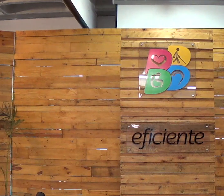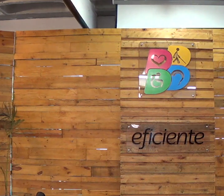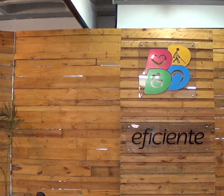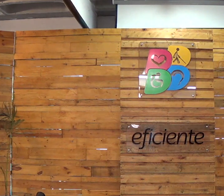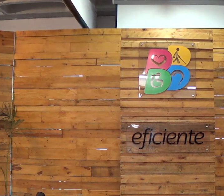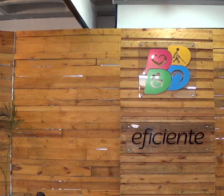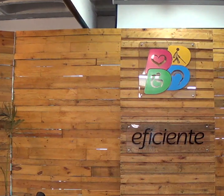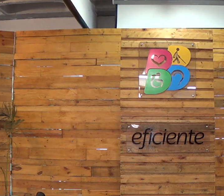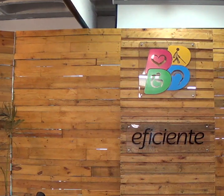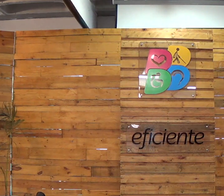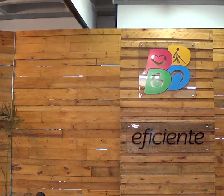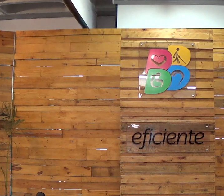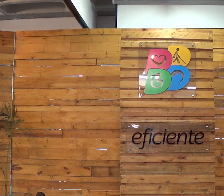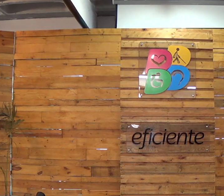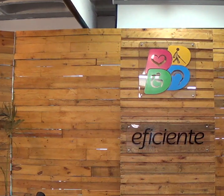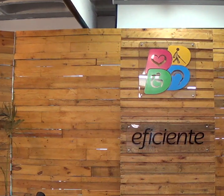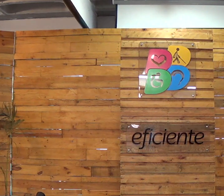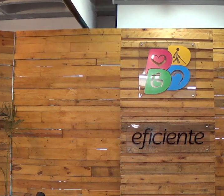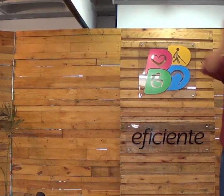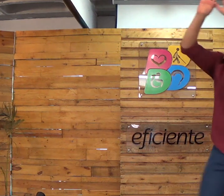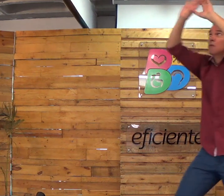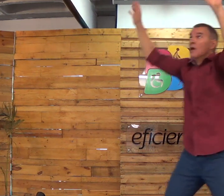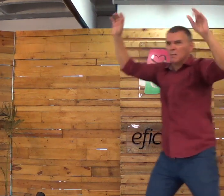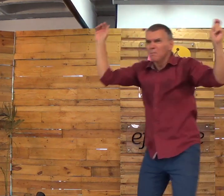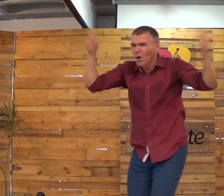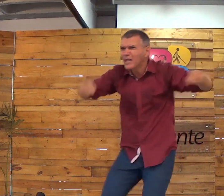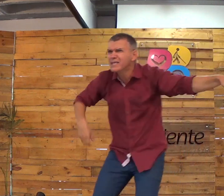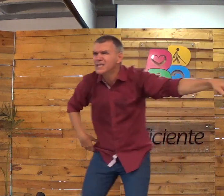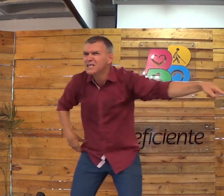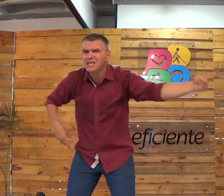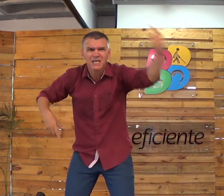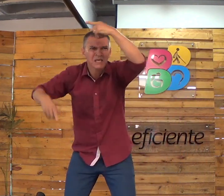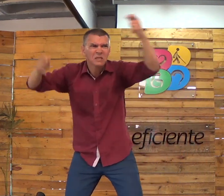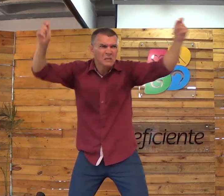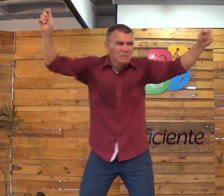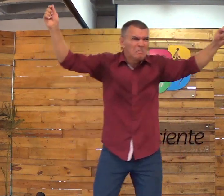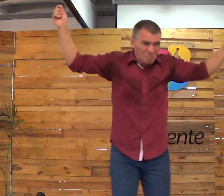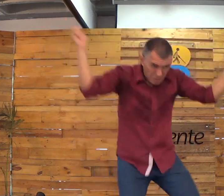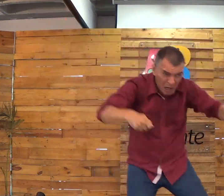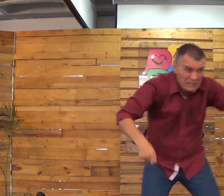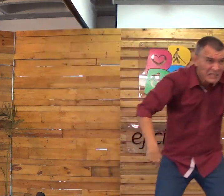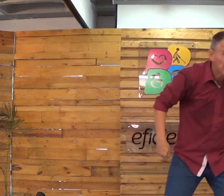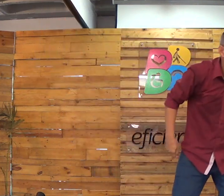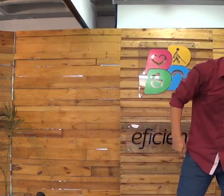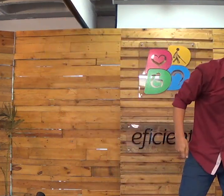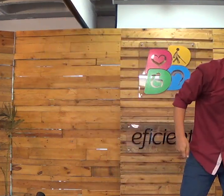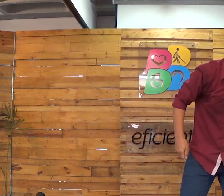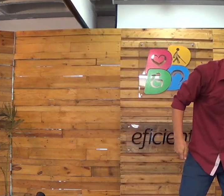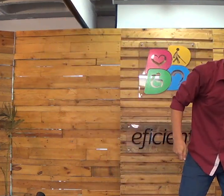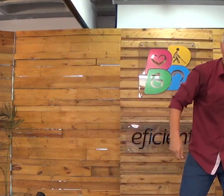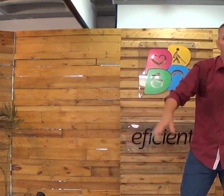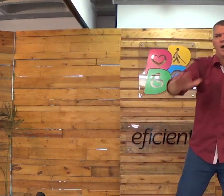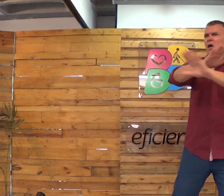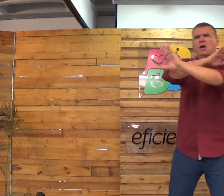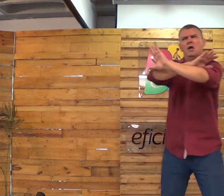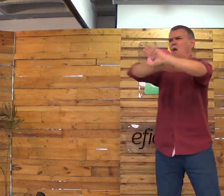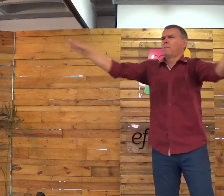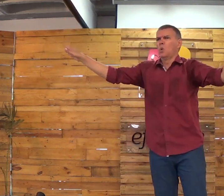Porque você vai estar... Foi condenado, foi para o inferno. Você vai estar sofrendo e tal. Ai, um dia eu vou para o céu. Não!